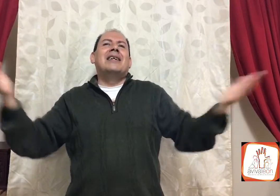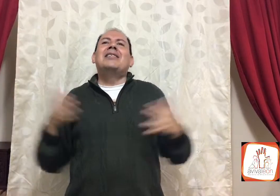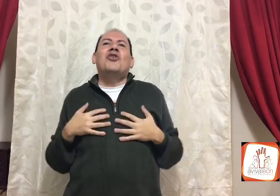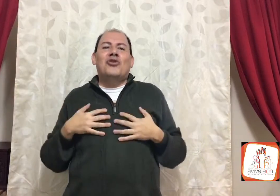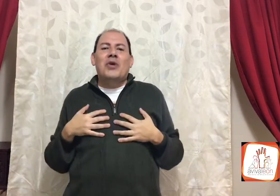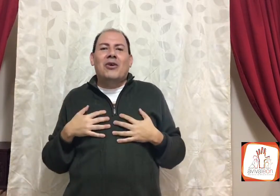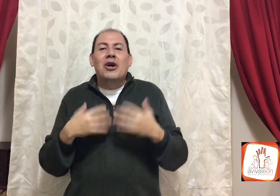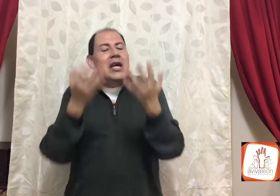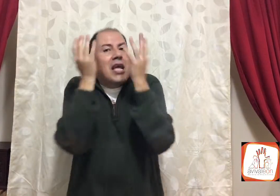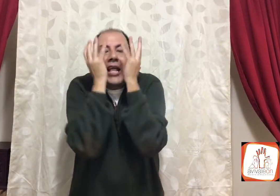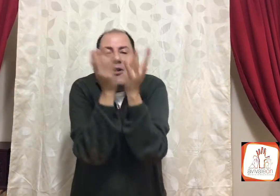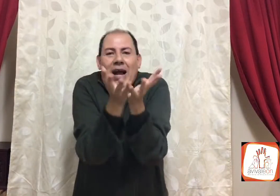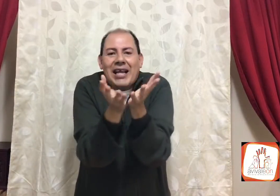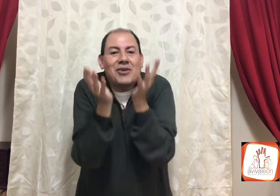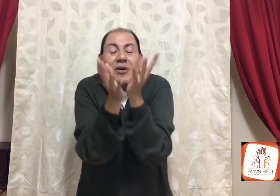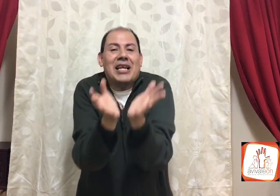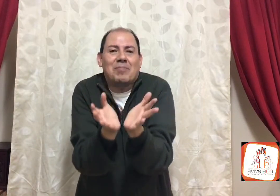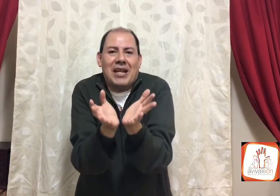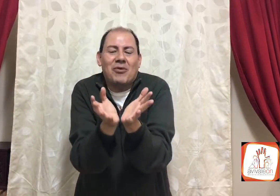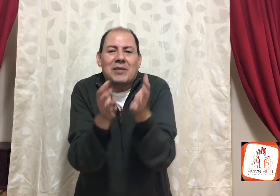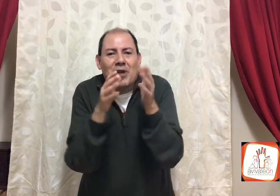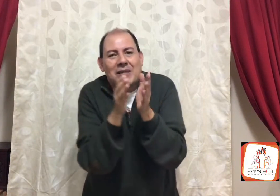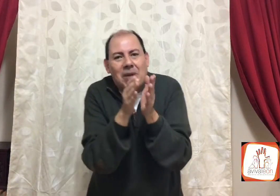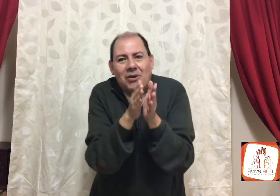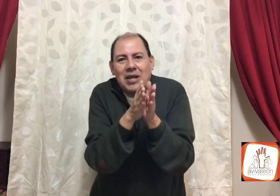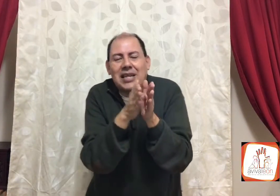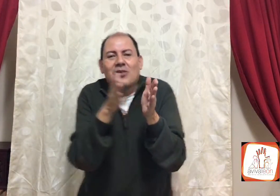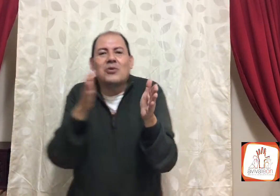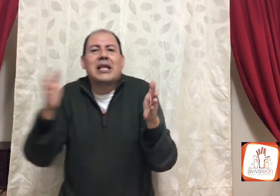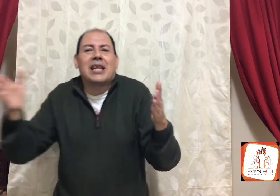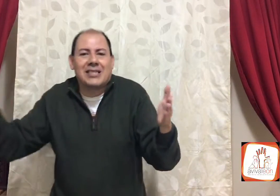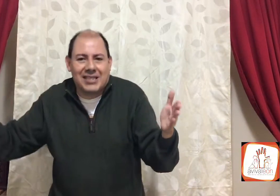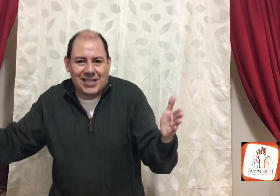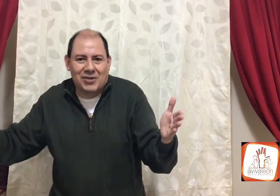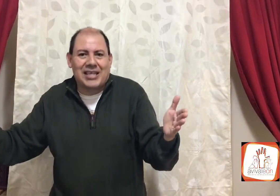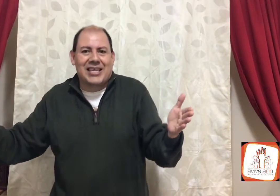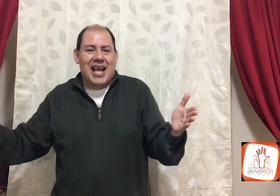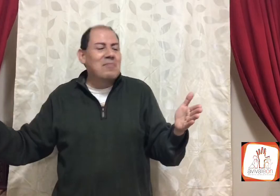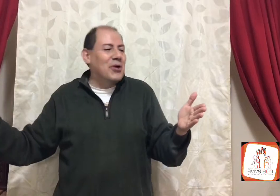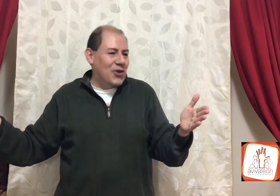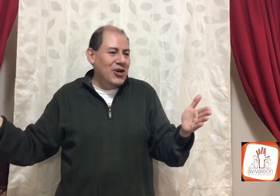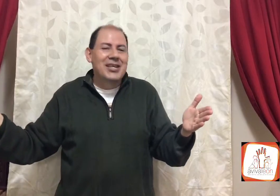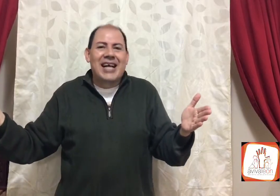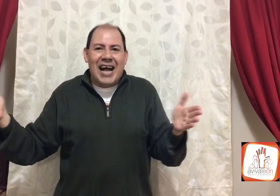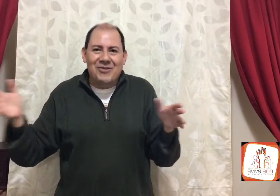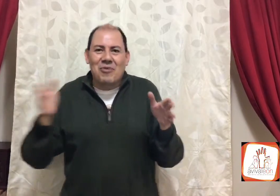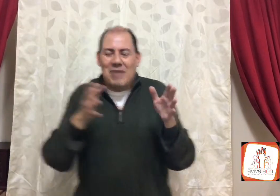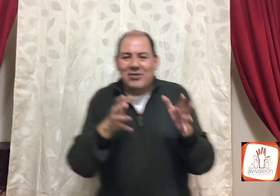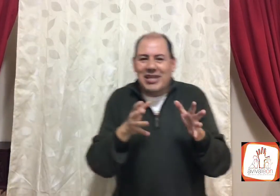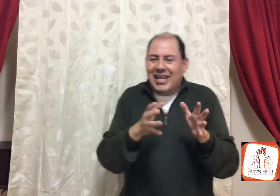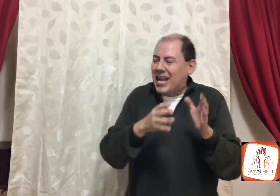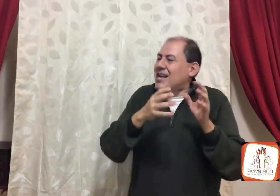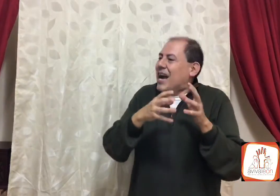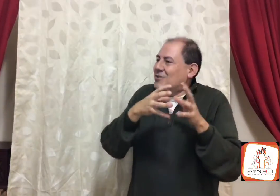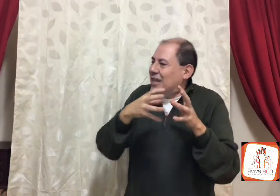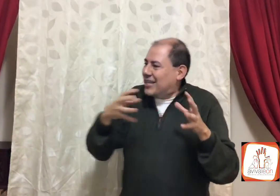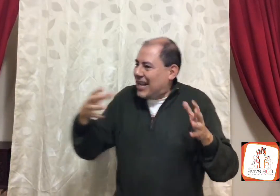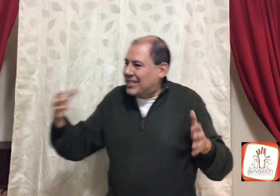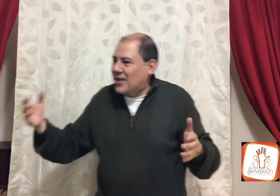y yo tu hijo? Es como en las películas, pero en las películas hay toda una transición de tiempo, ¿no? Hay un momento en el que hay una relación,